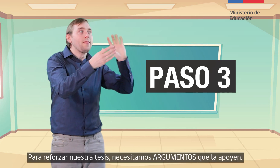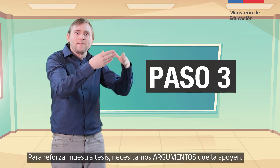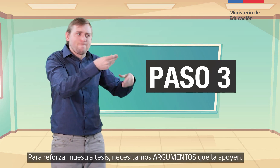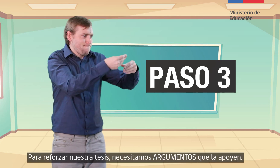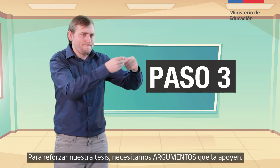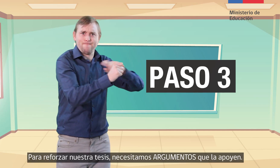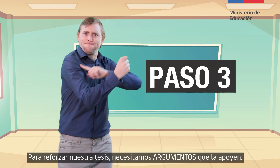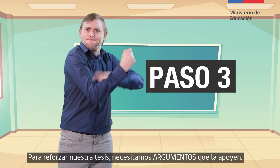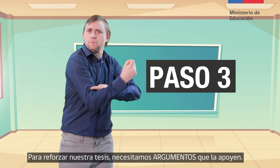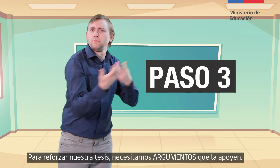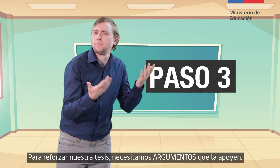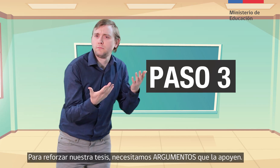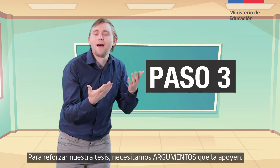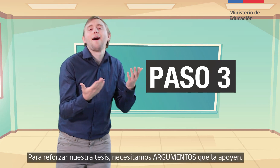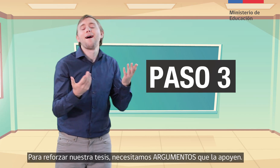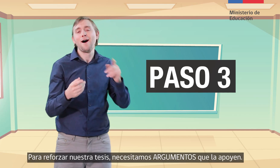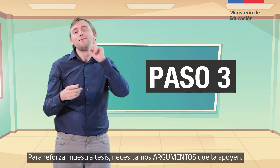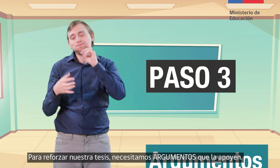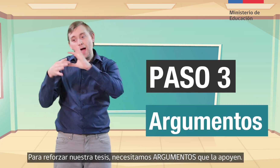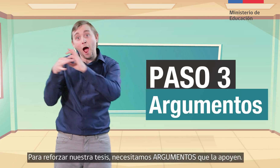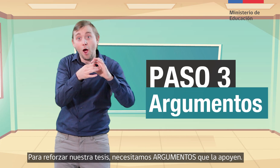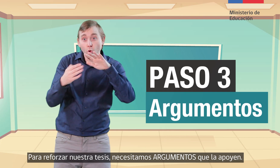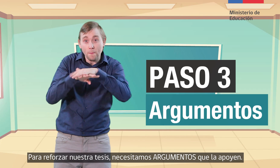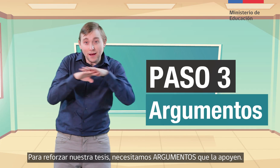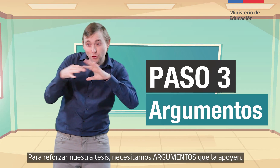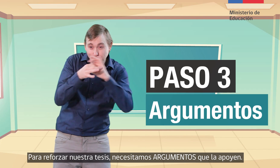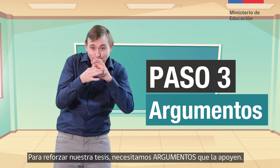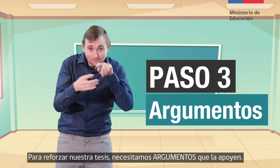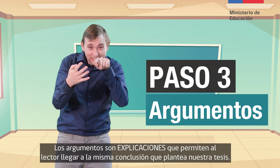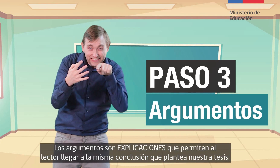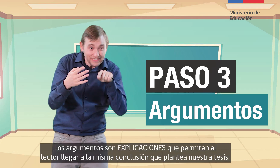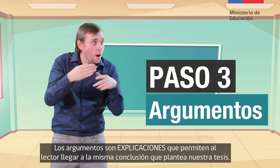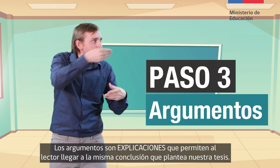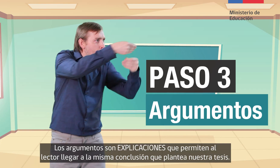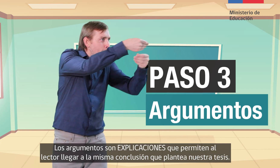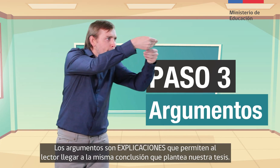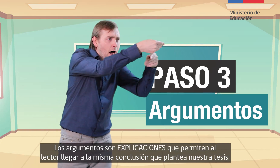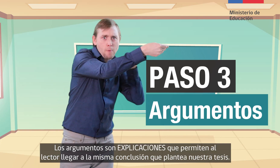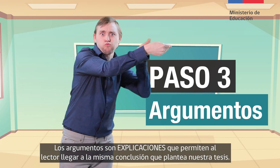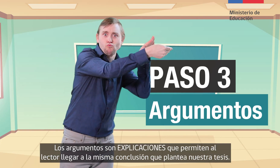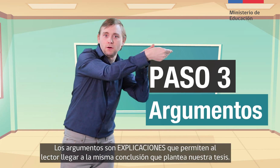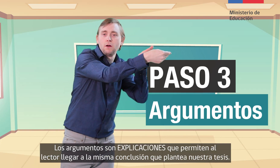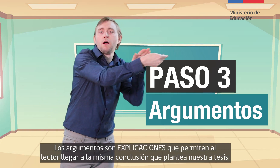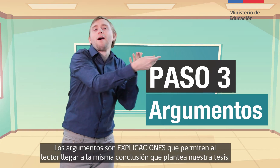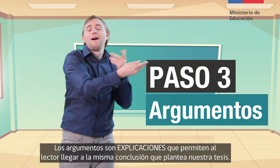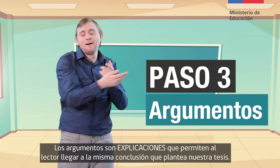tesis, necesitamos argumentos que la apoyen. Los argumentos son explicaciones que